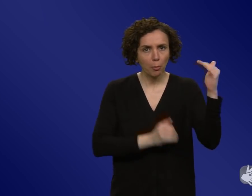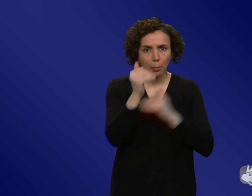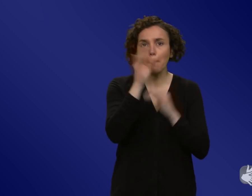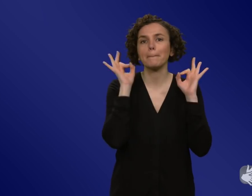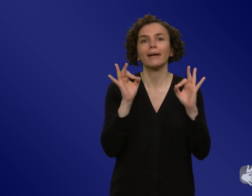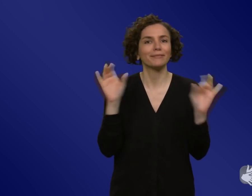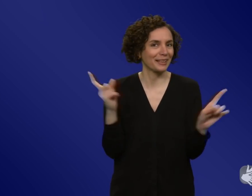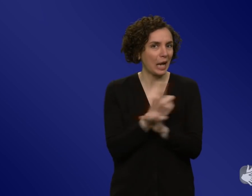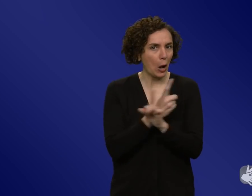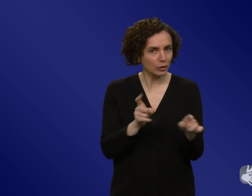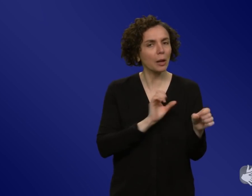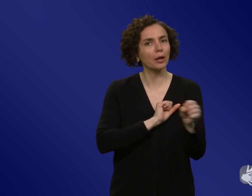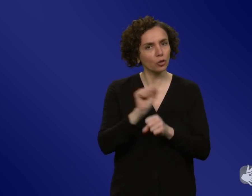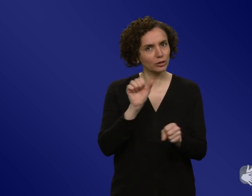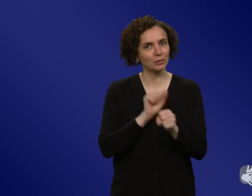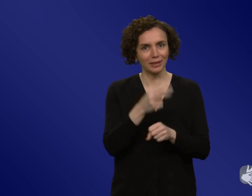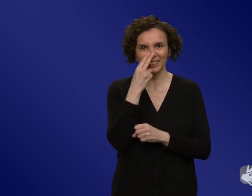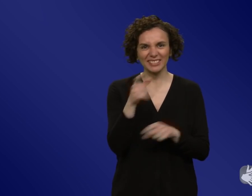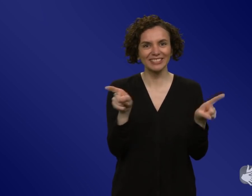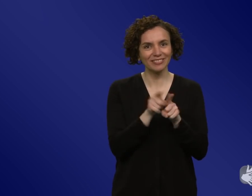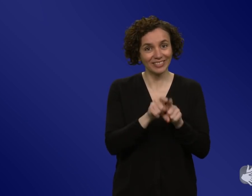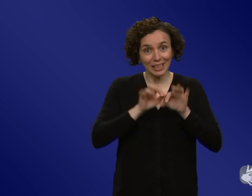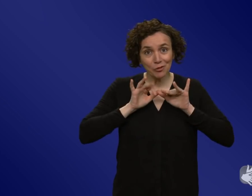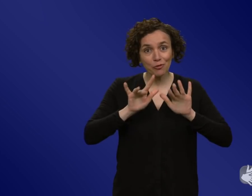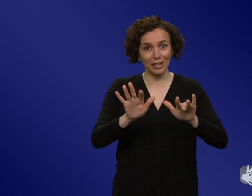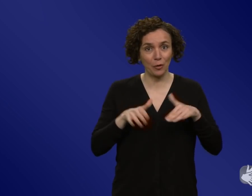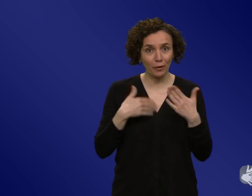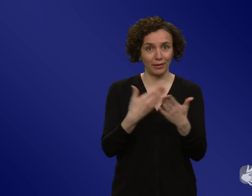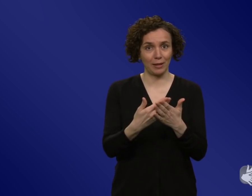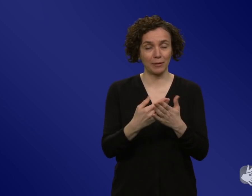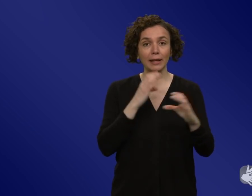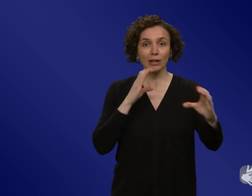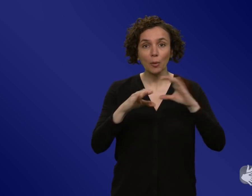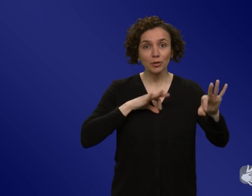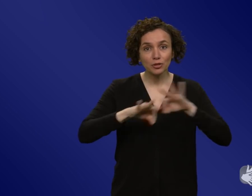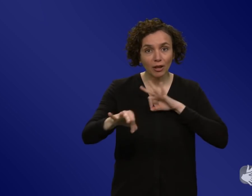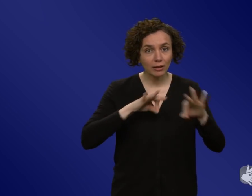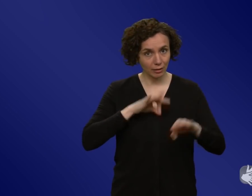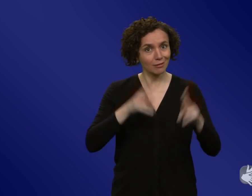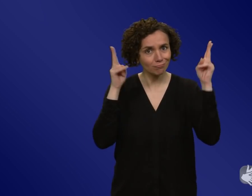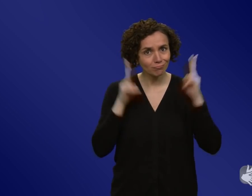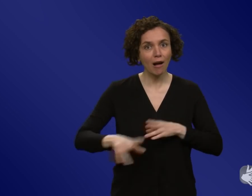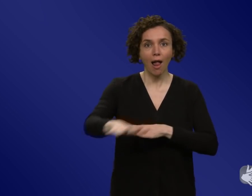letztendlich zeigt es, dass eine solche Strategie eben auch ein Land, was auch so divers ist und kulturell